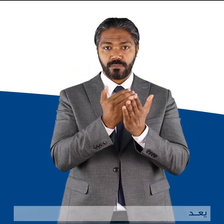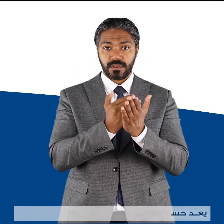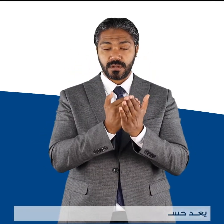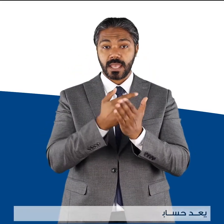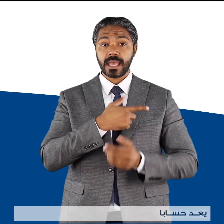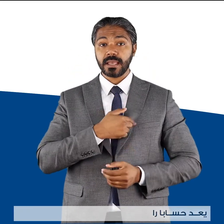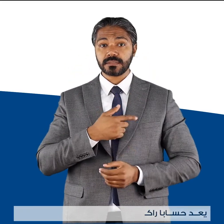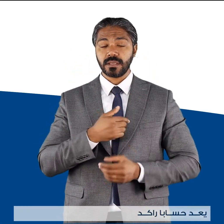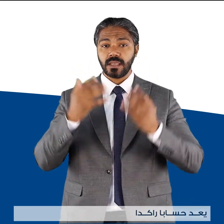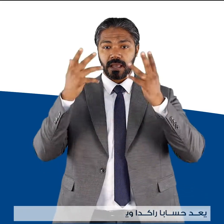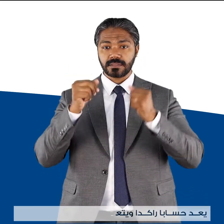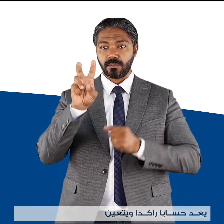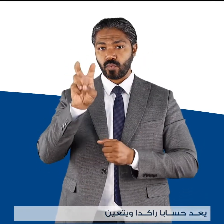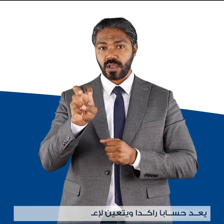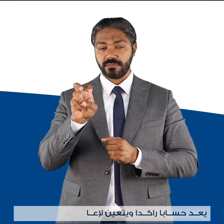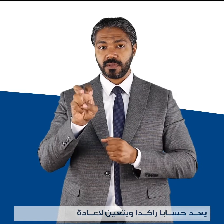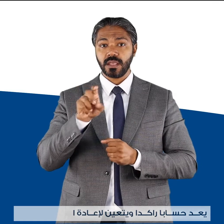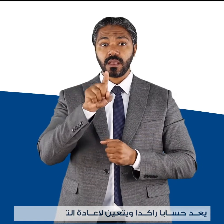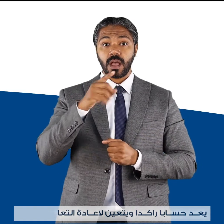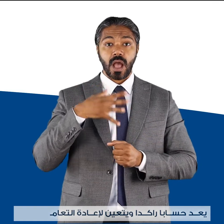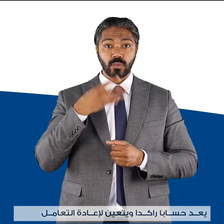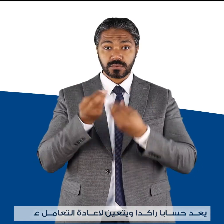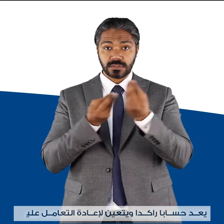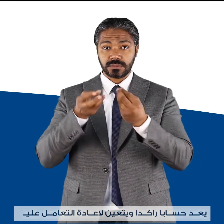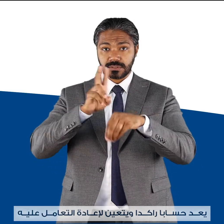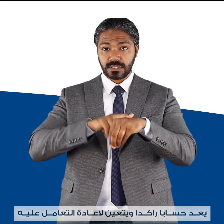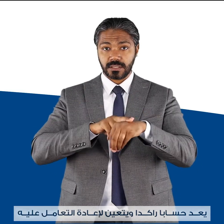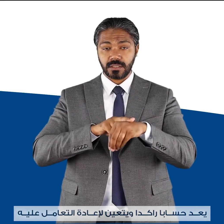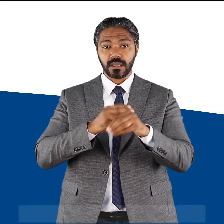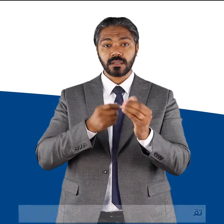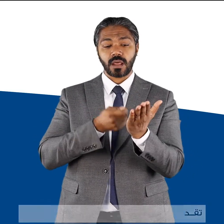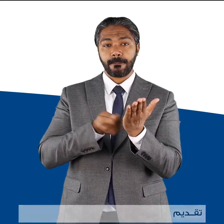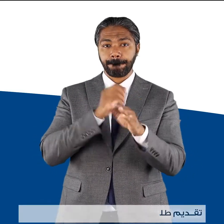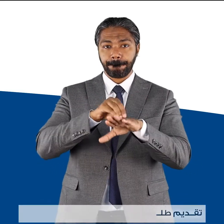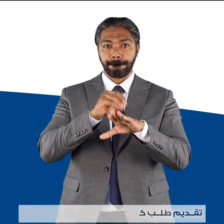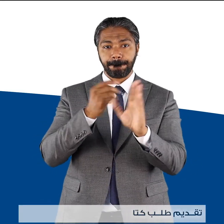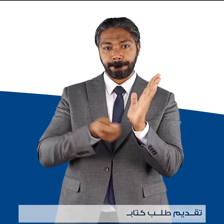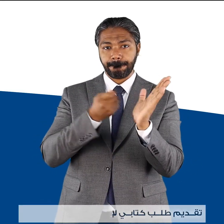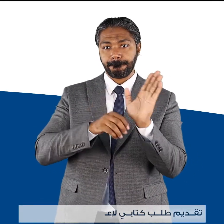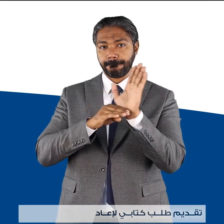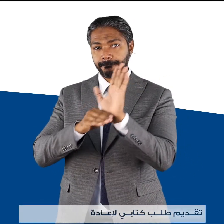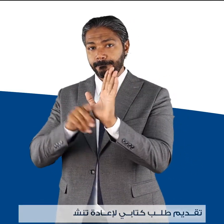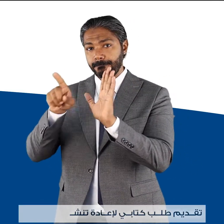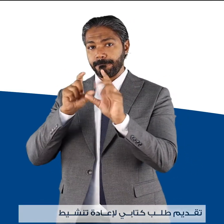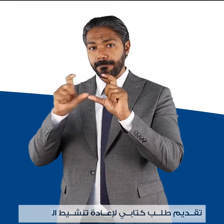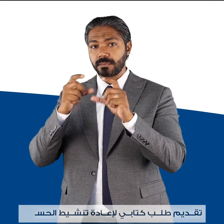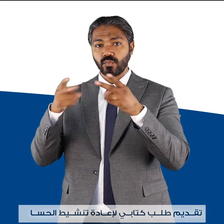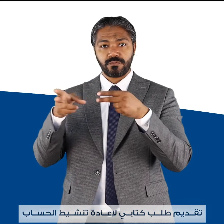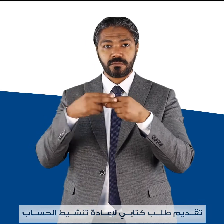حساباً راكداً ويتعين لإعادة التعامل عليه تقديم طلب كتابي لإعادة تنشيط الحساب